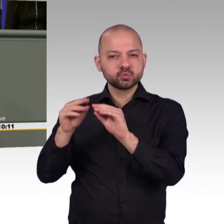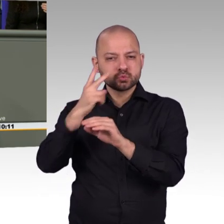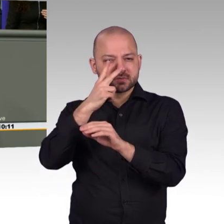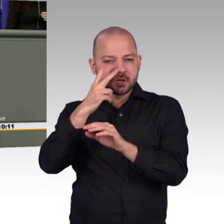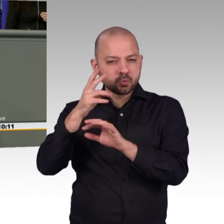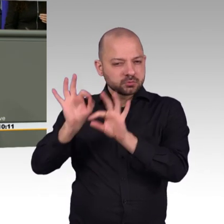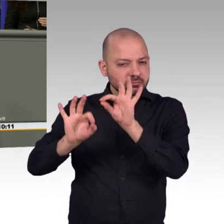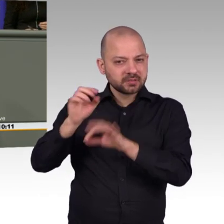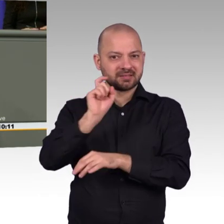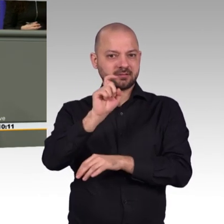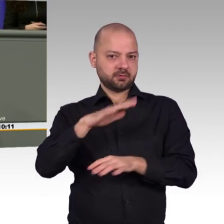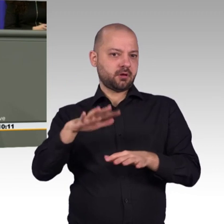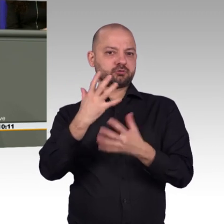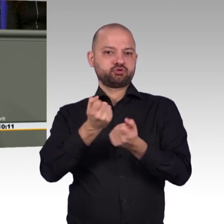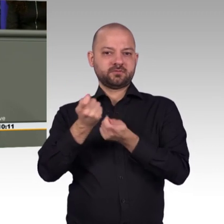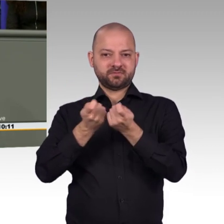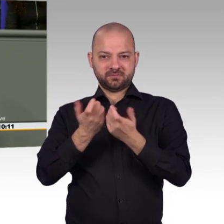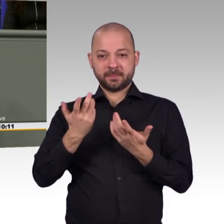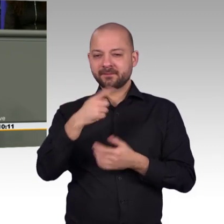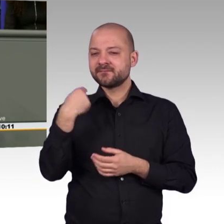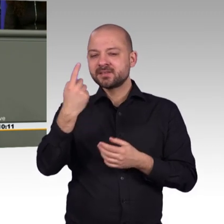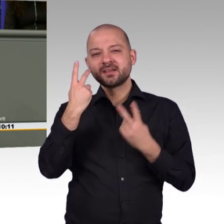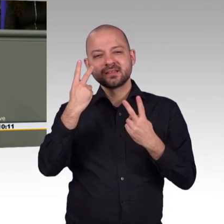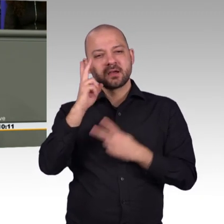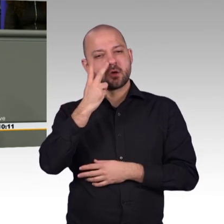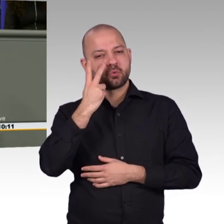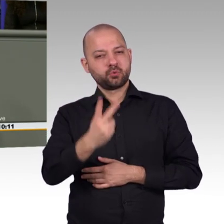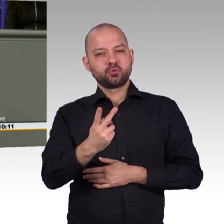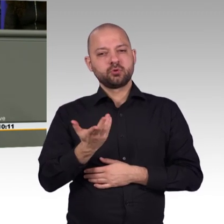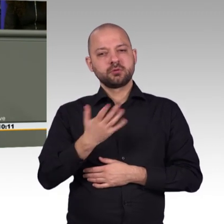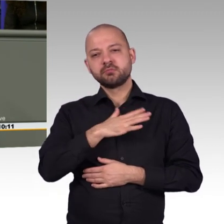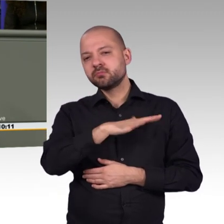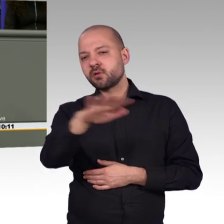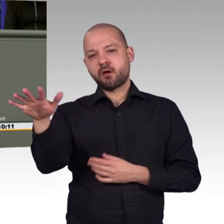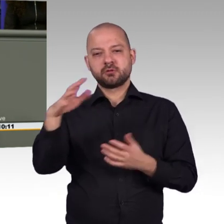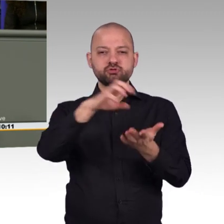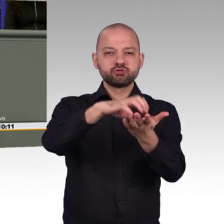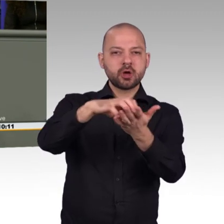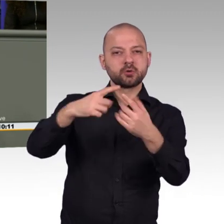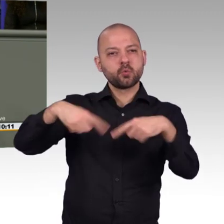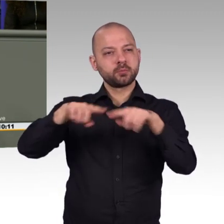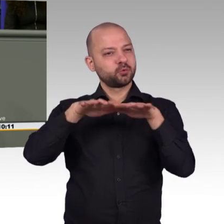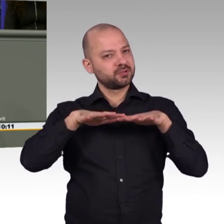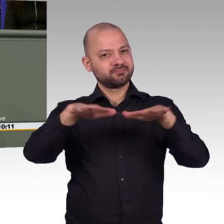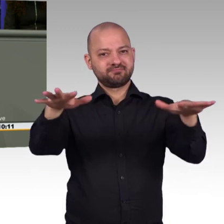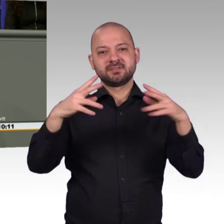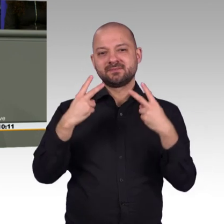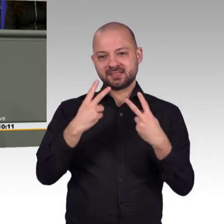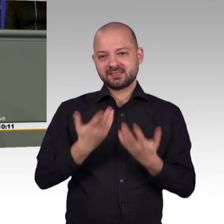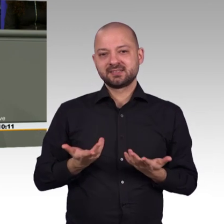möchte auch, dass das bei jedem Menschen ankommt. Ich möchte nicht auf der einen Seite die Smarties und auf der anderen die Abgehängten haben. Kurz. Digitalisierung darf